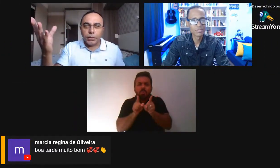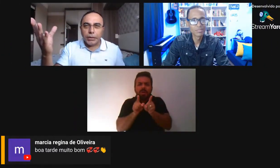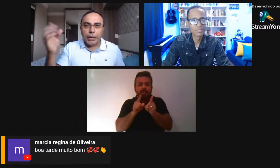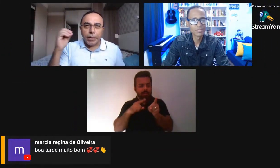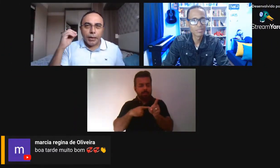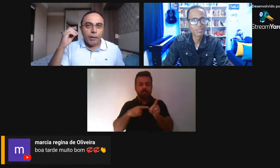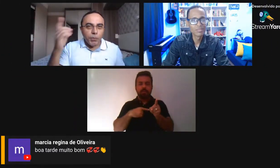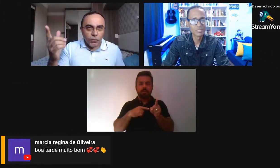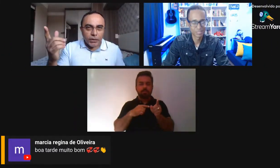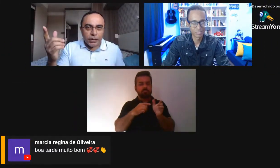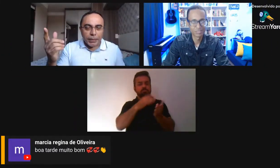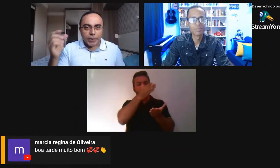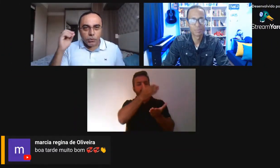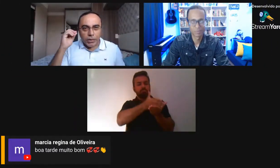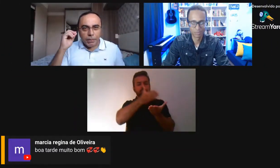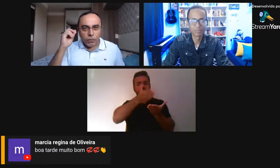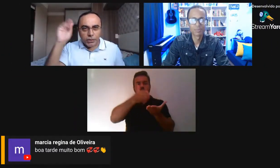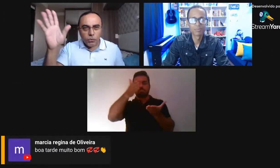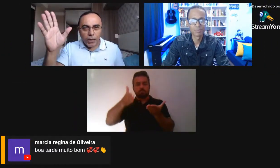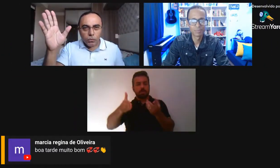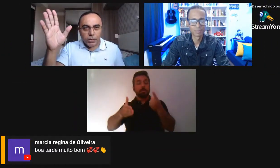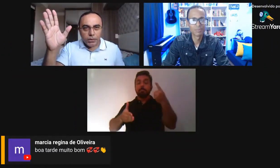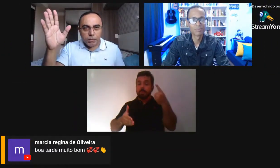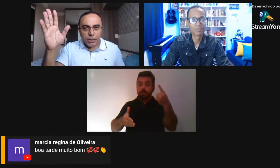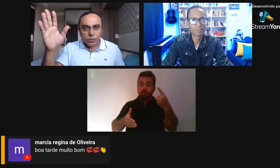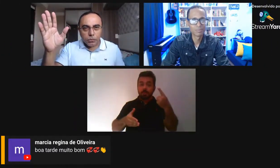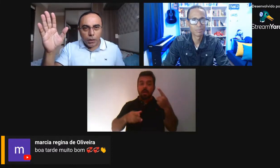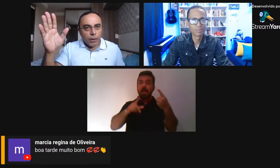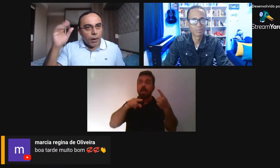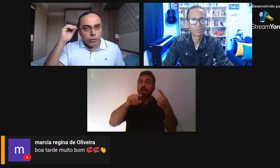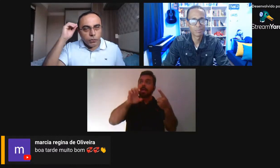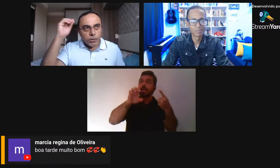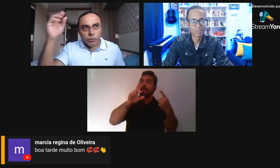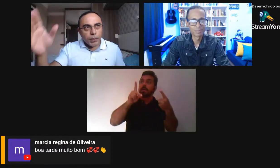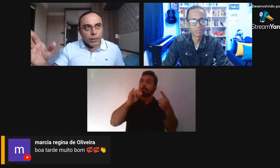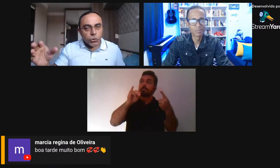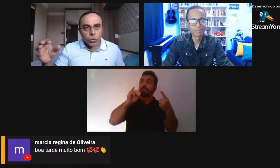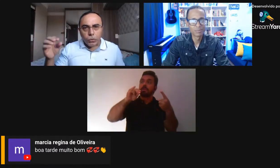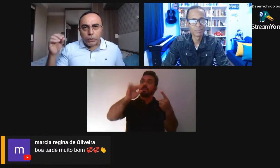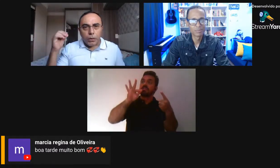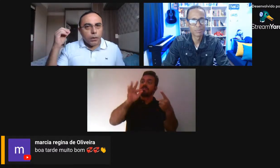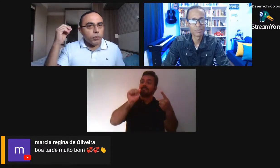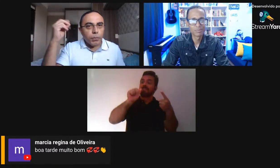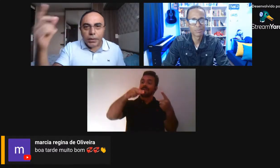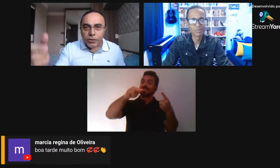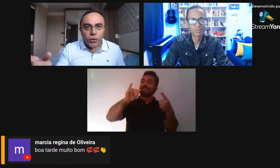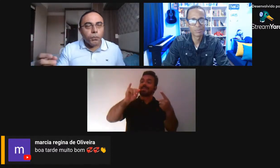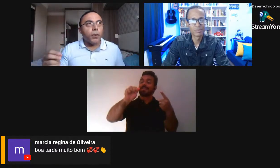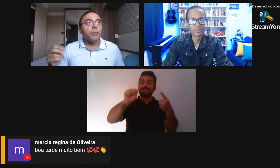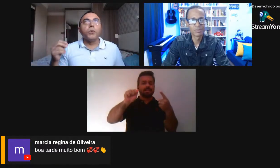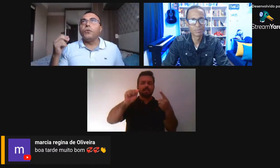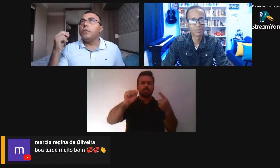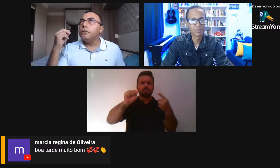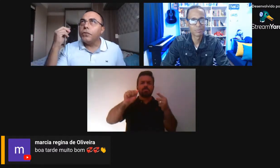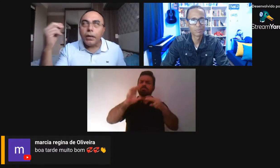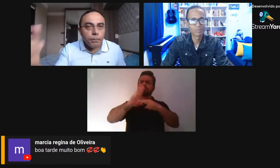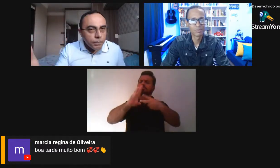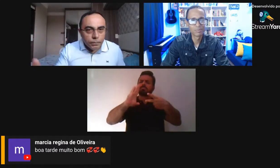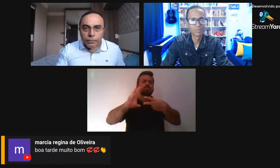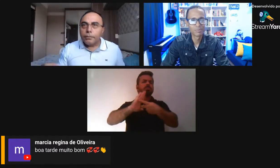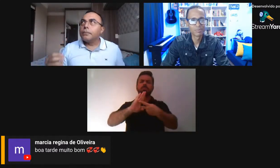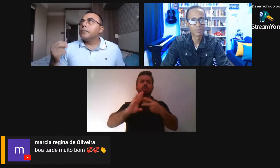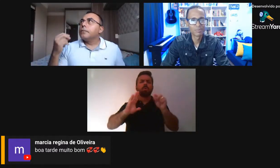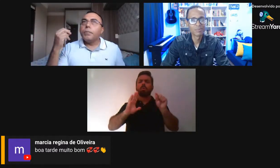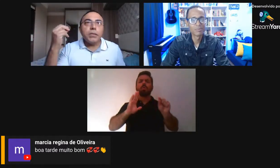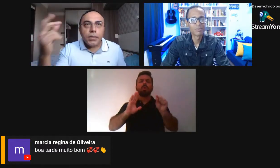surgem. A epifania, para quem não sabe, é quase que um acontecimento. É algo que você não planejou. Eu não planejei um poema, eu não fiquei